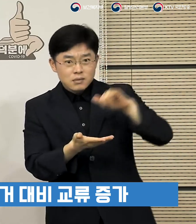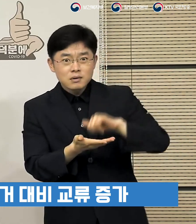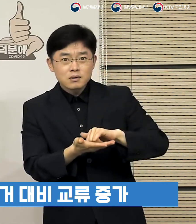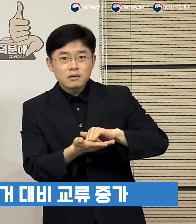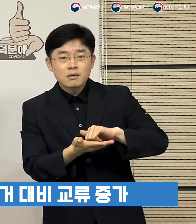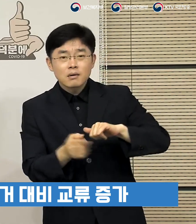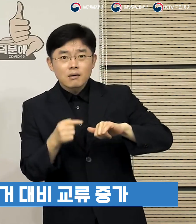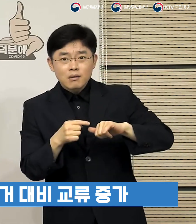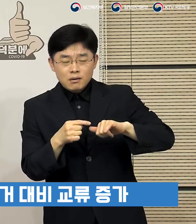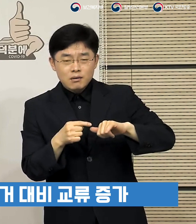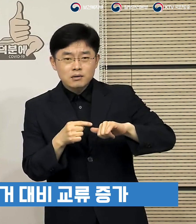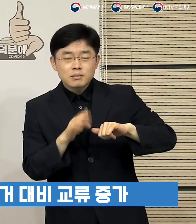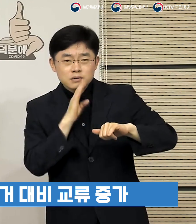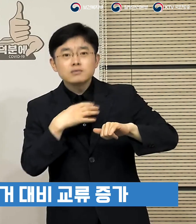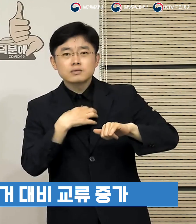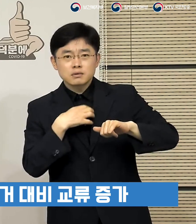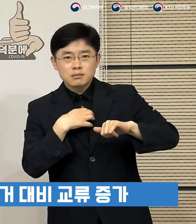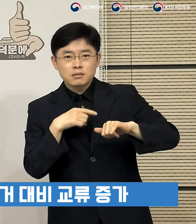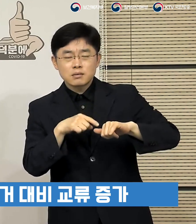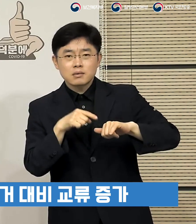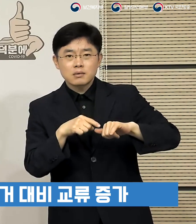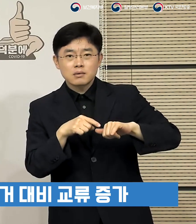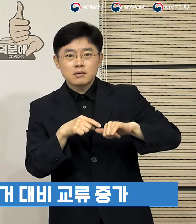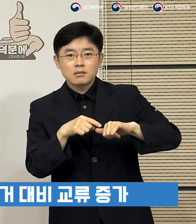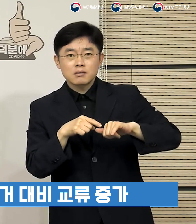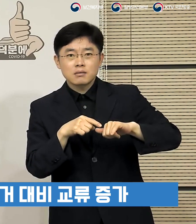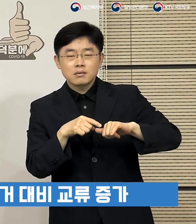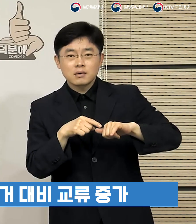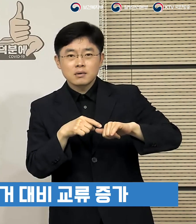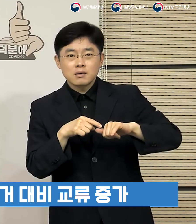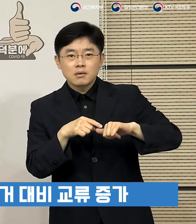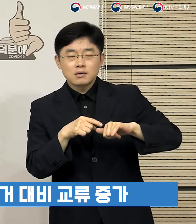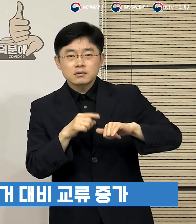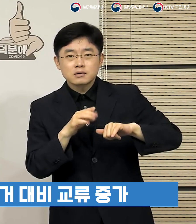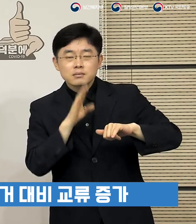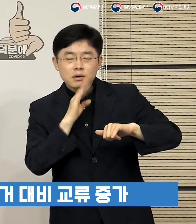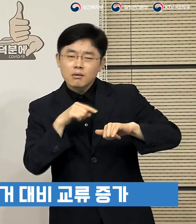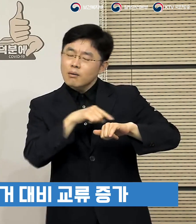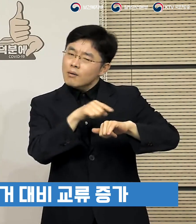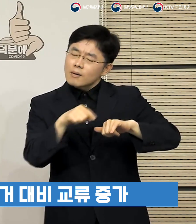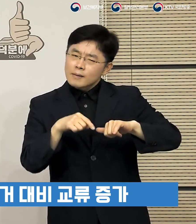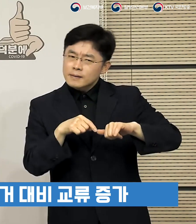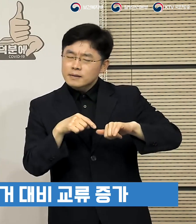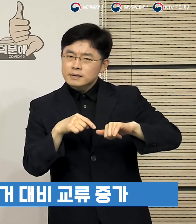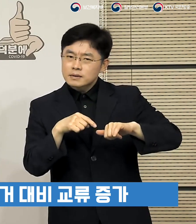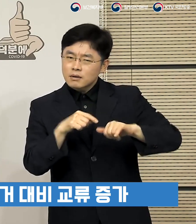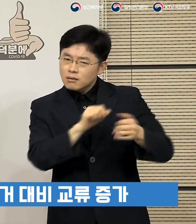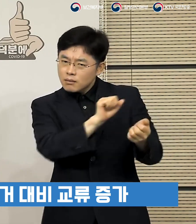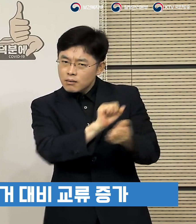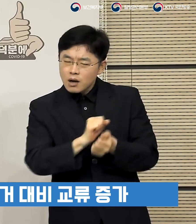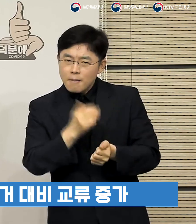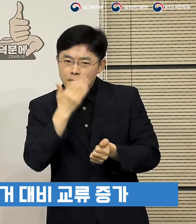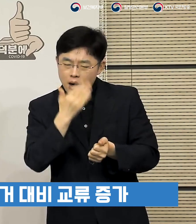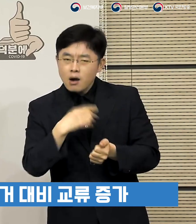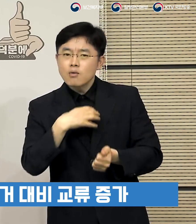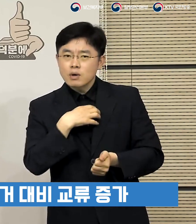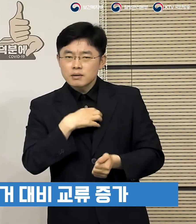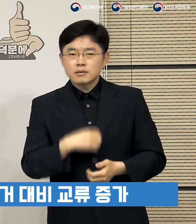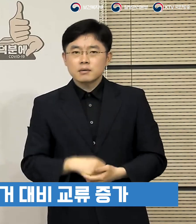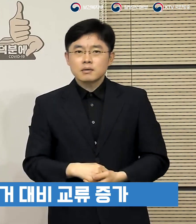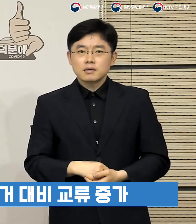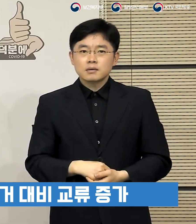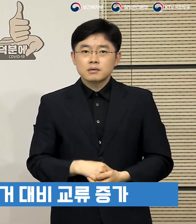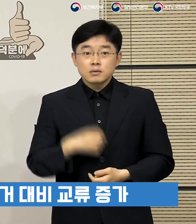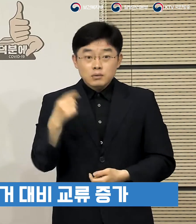되면 국내보다는 상대적으로 더 높은 위험도를 갖고 있는 나라로부터의 내국인 그리고 또